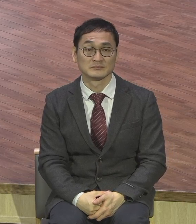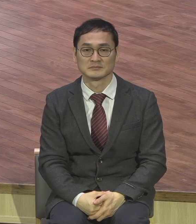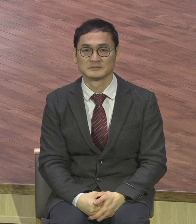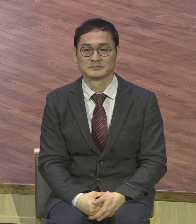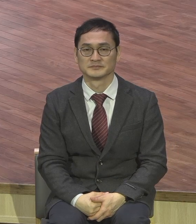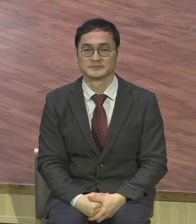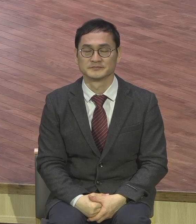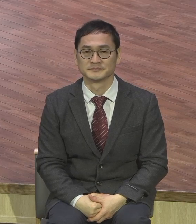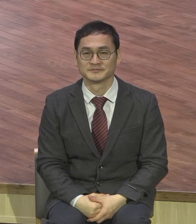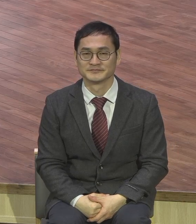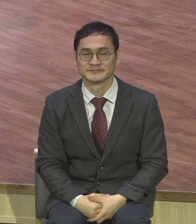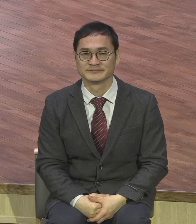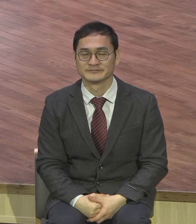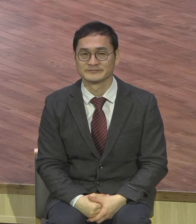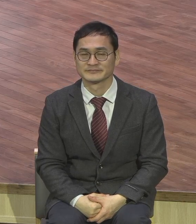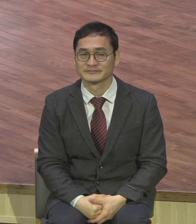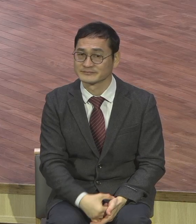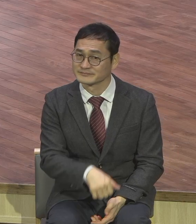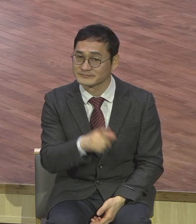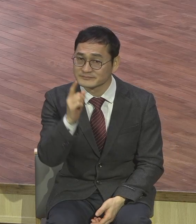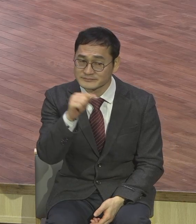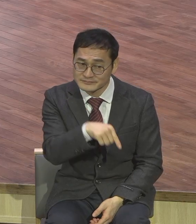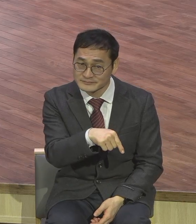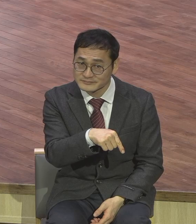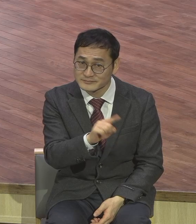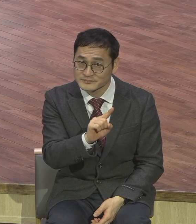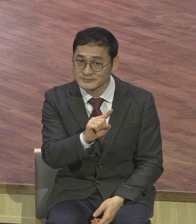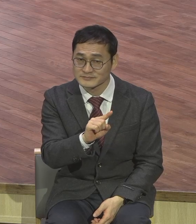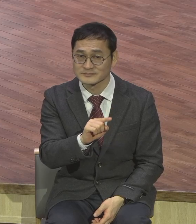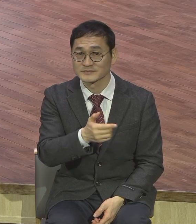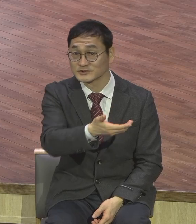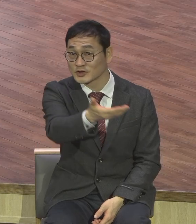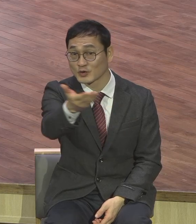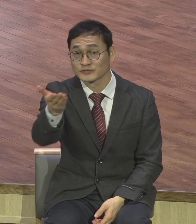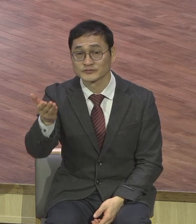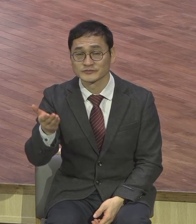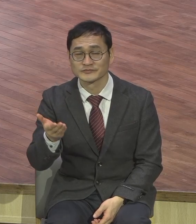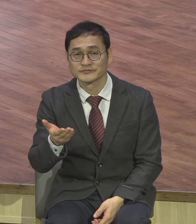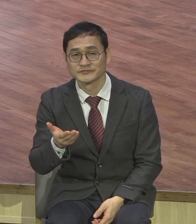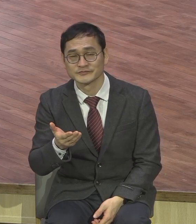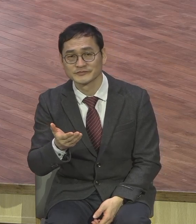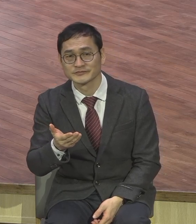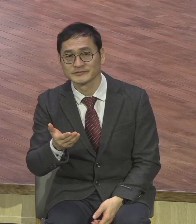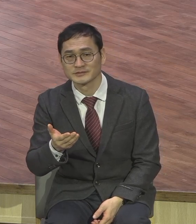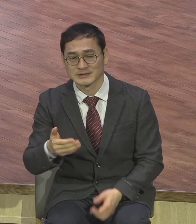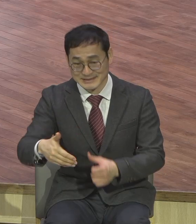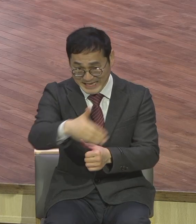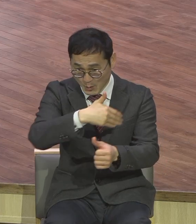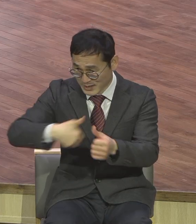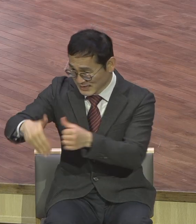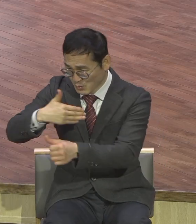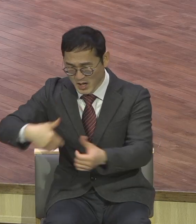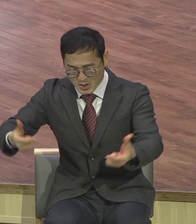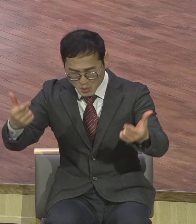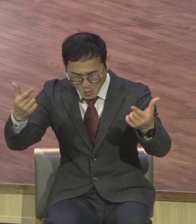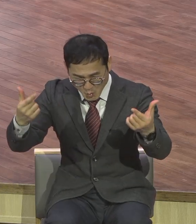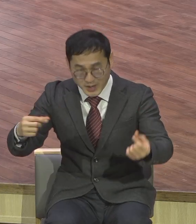여러분이 인생을 살면서요 똑같은 상황 속에서도 긍정적인 말을 하는 것이 너무